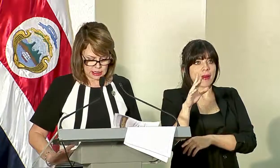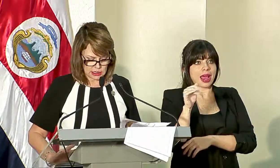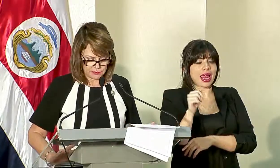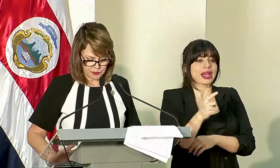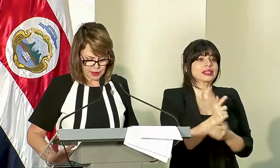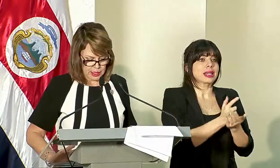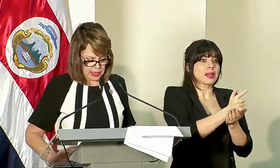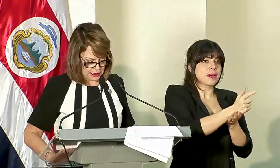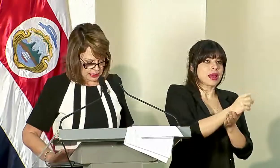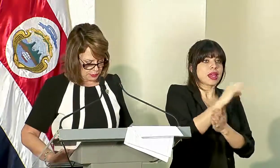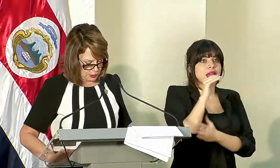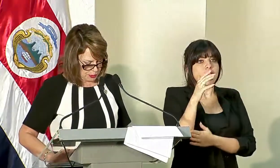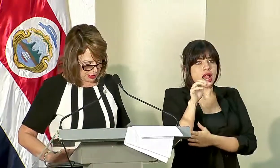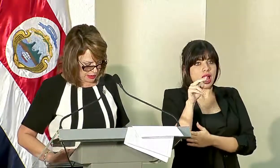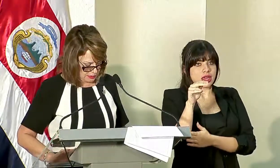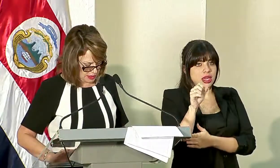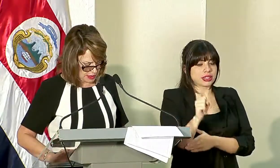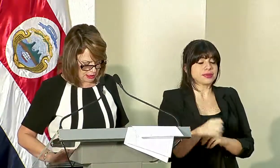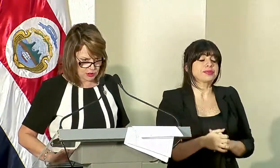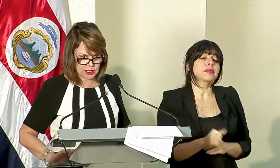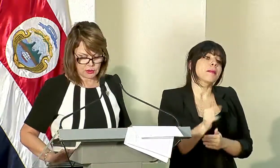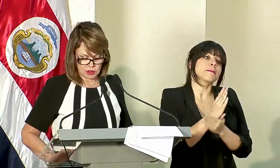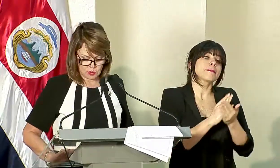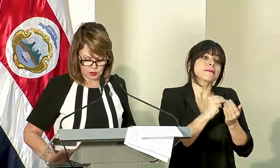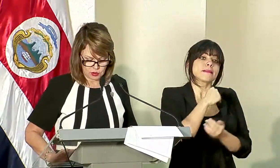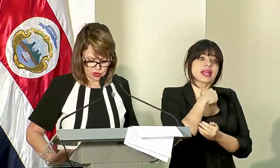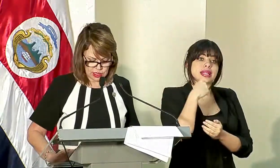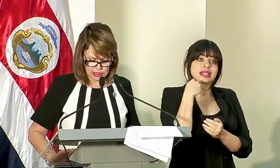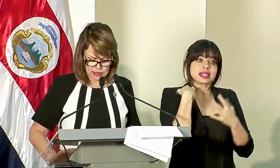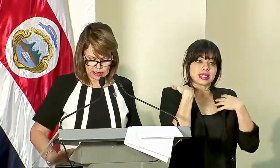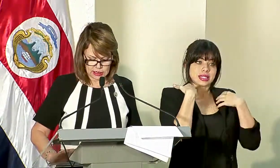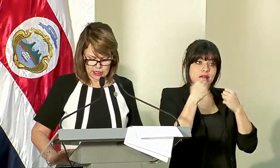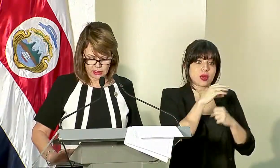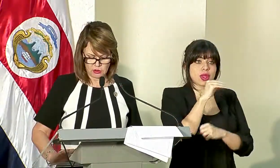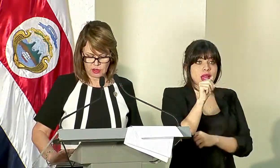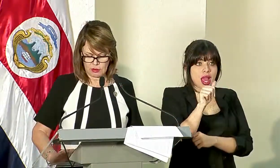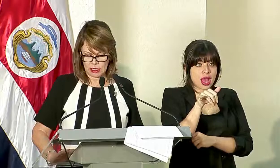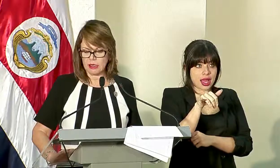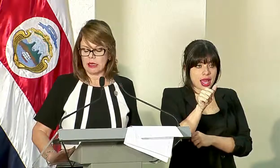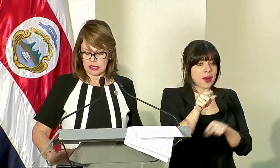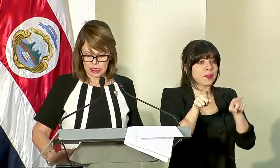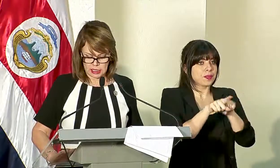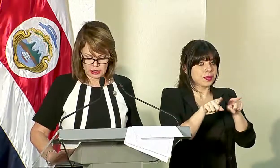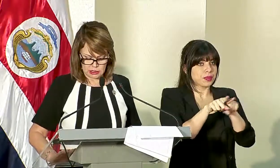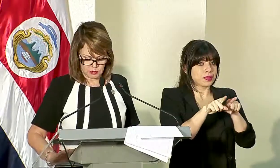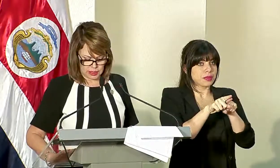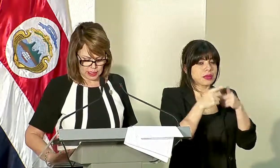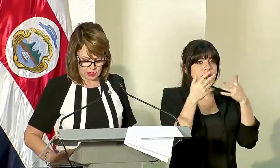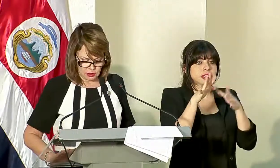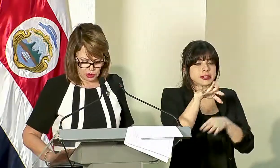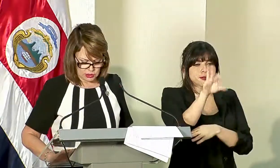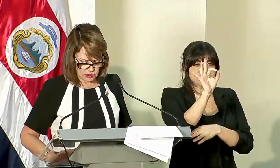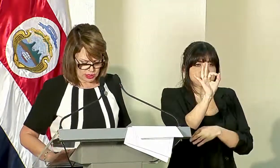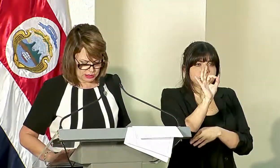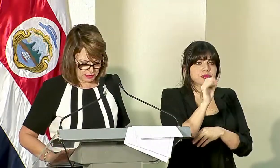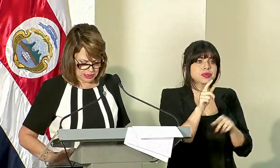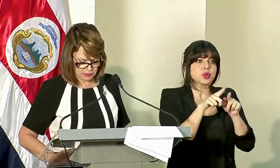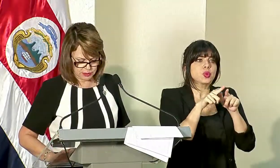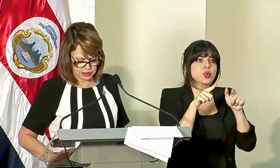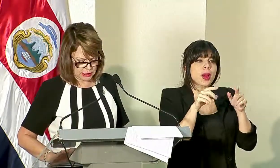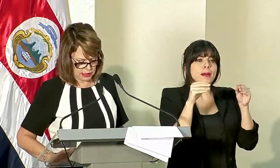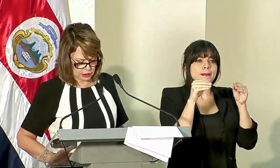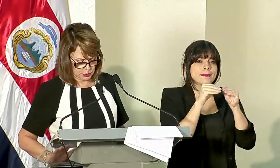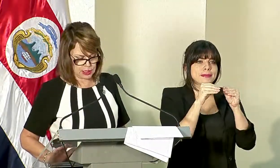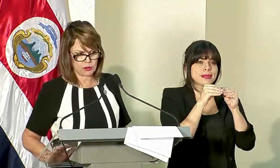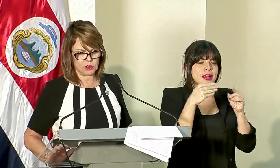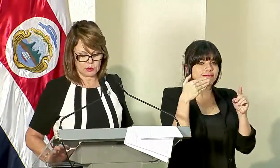y Cañas. Por parte del Ministerio de Salud y Acueductos Alcantarillados también se han identificado las zonas más